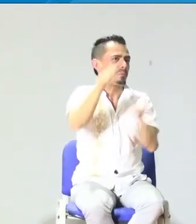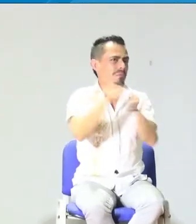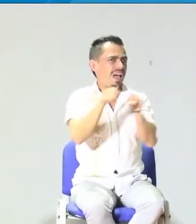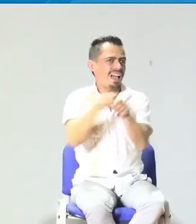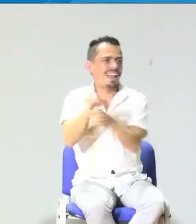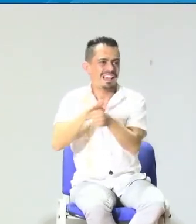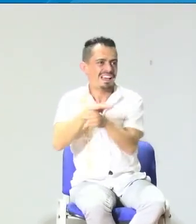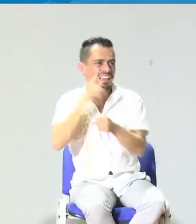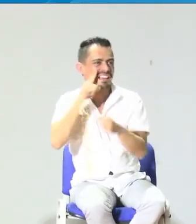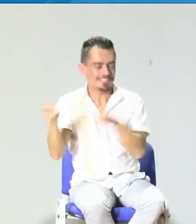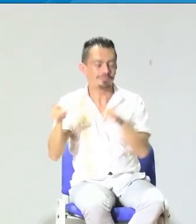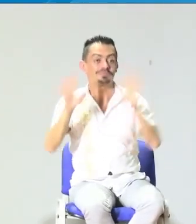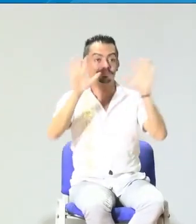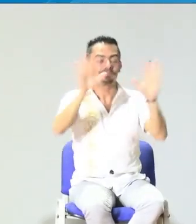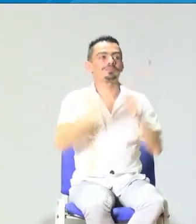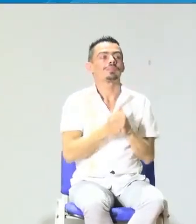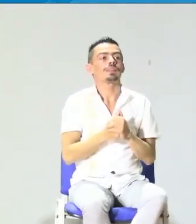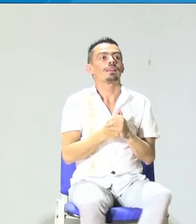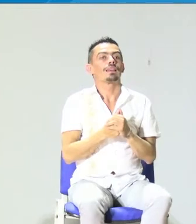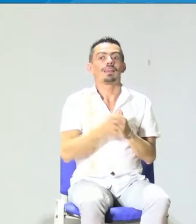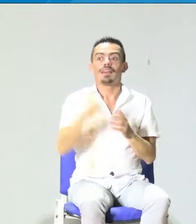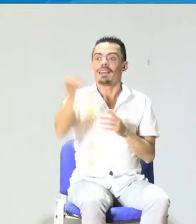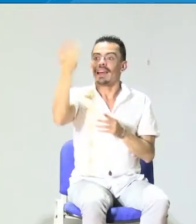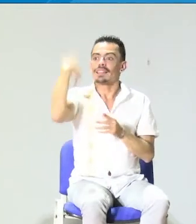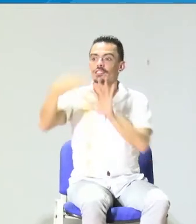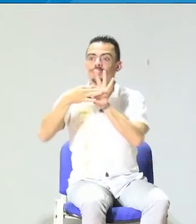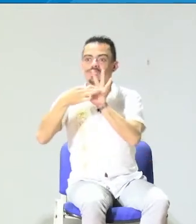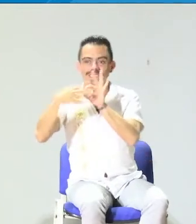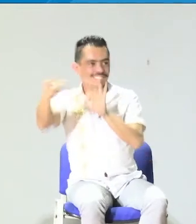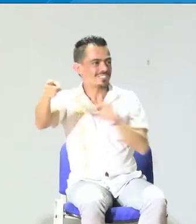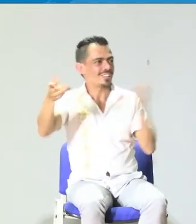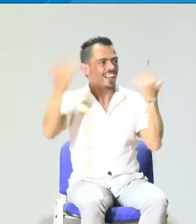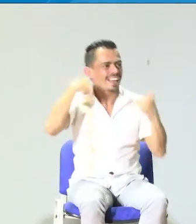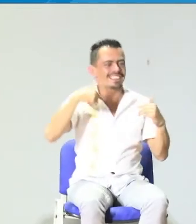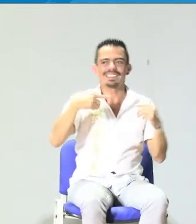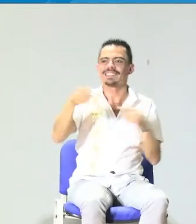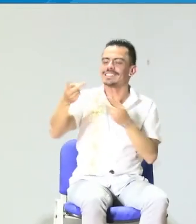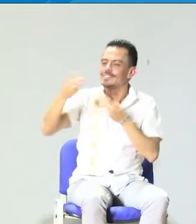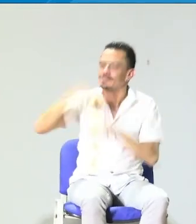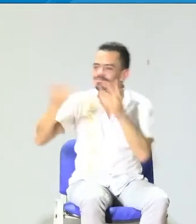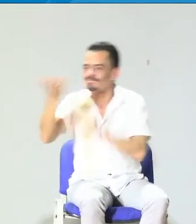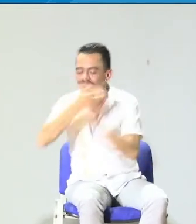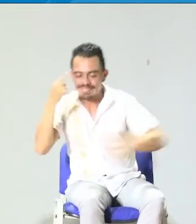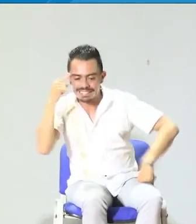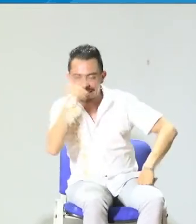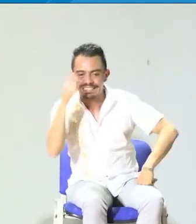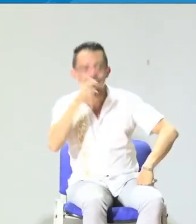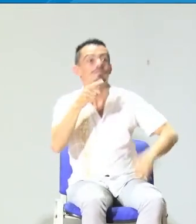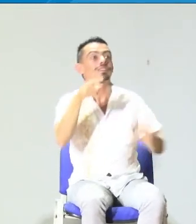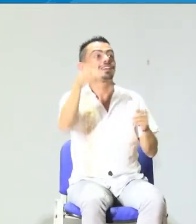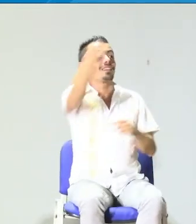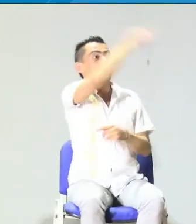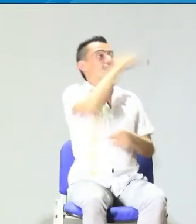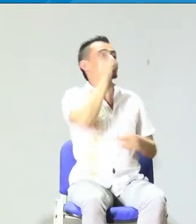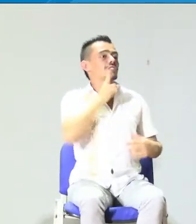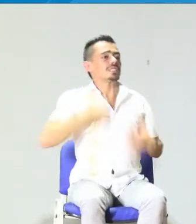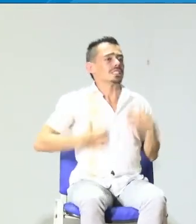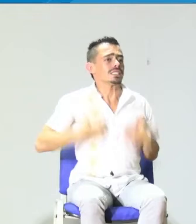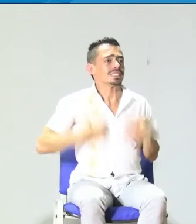contexto es fundamental y esto ocurre en todo el país. Ahora bien, como bien acaban de mencionar en la